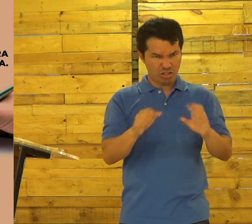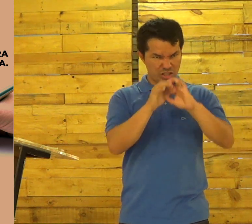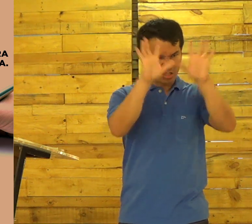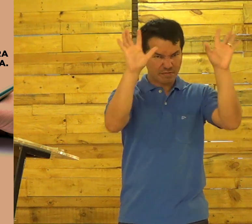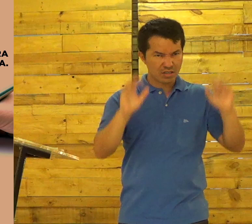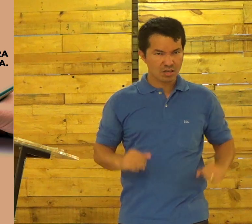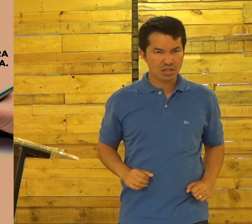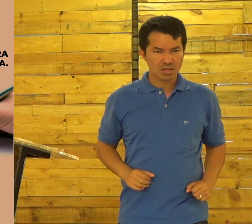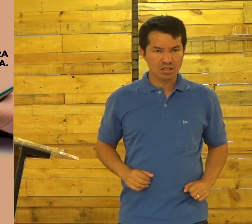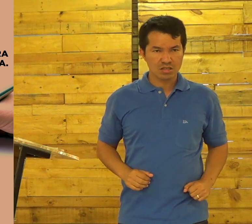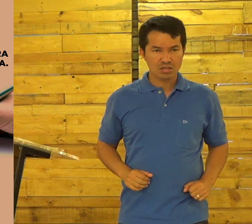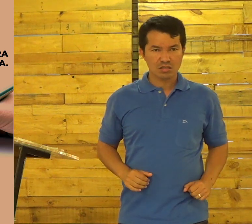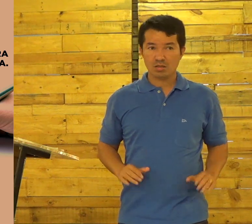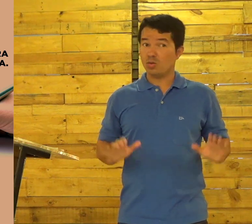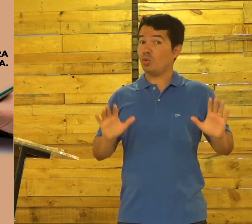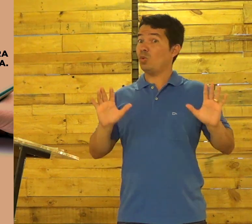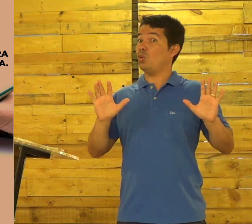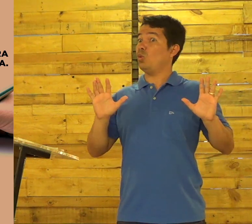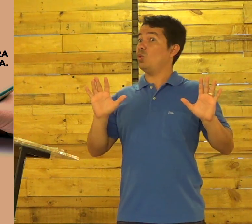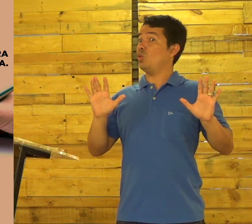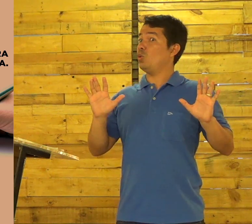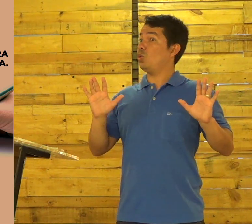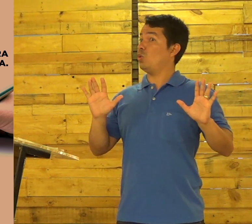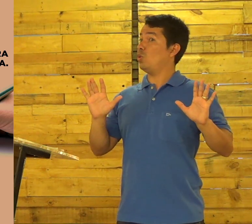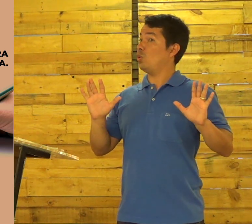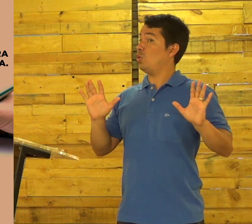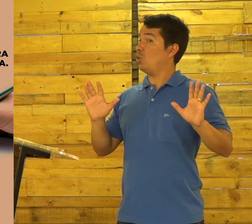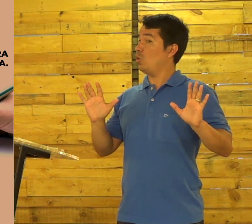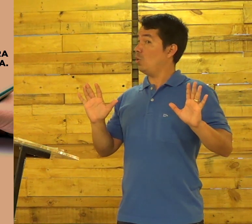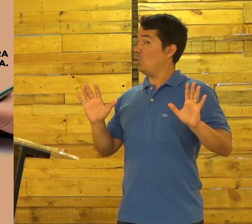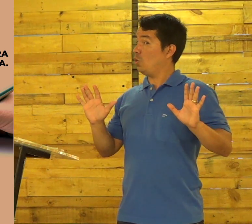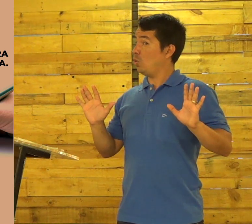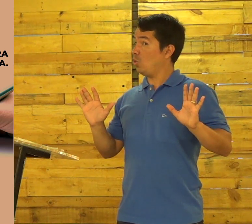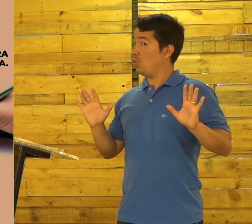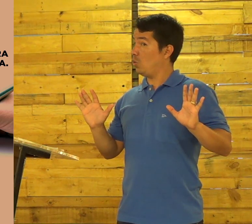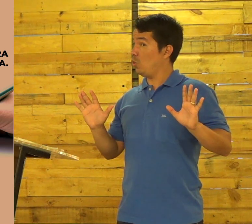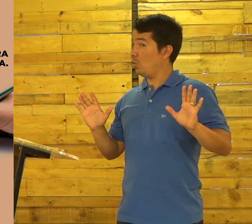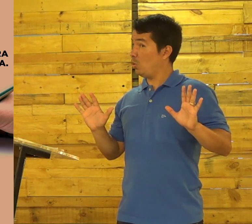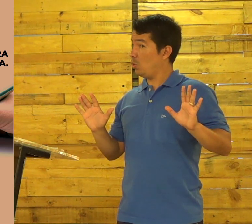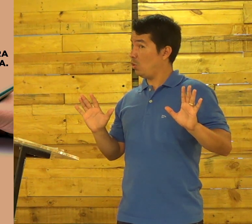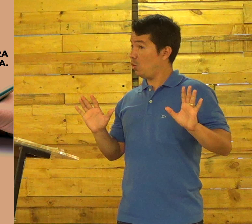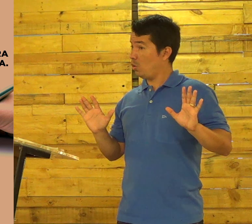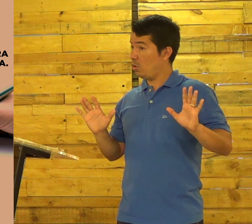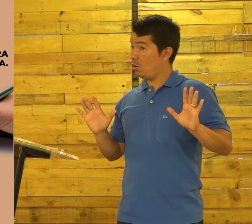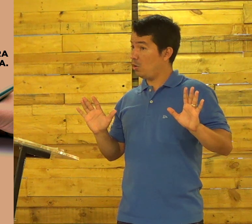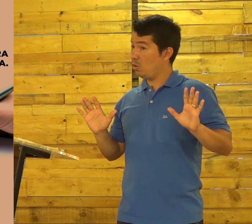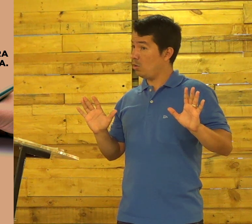usar a sua vida livremente Ou Ou então